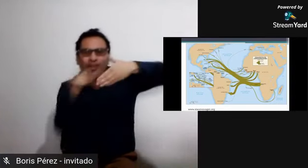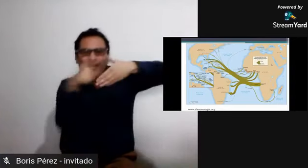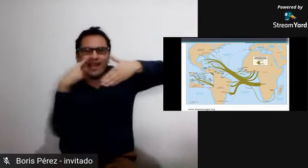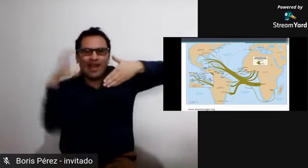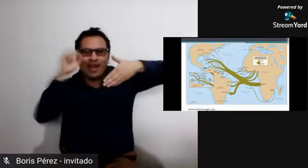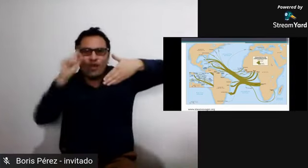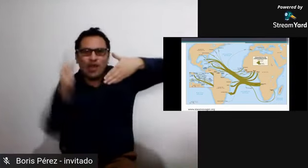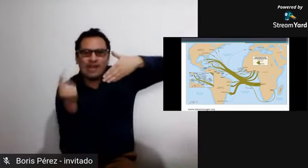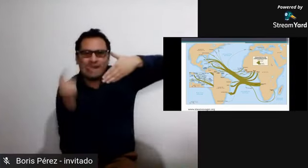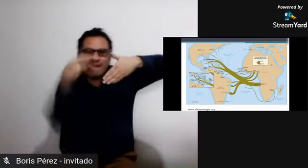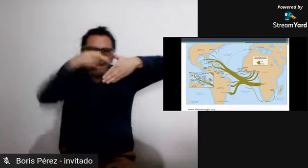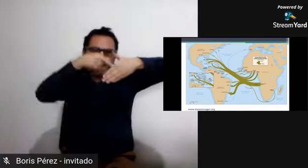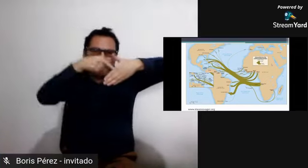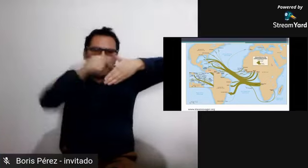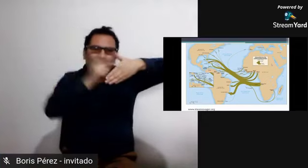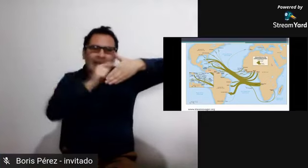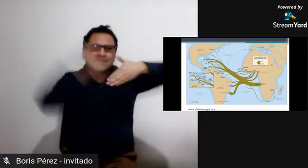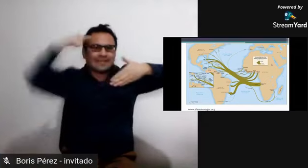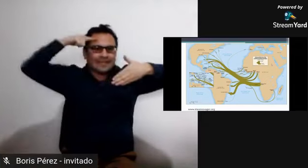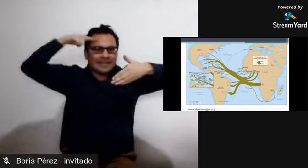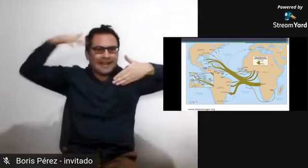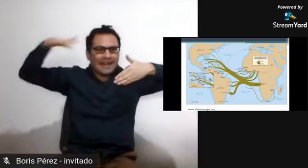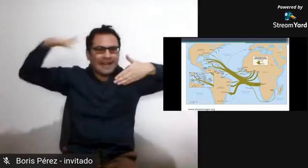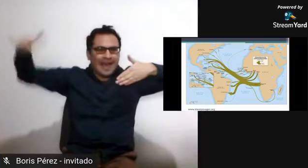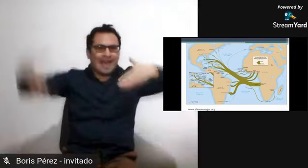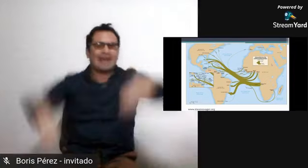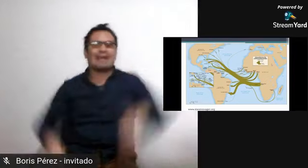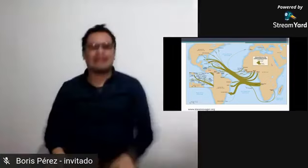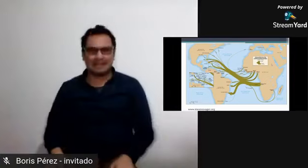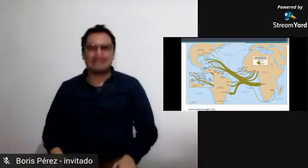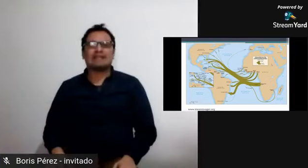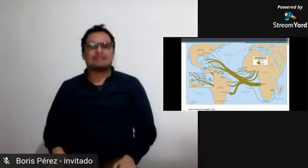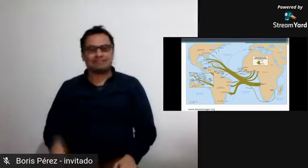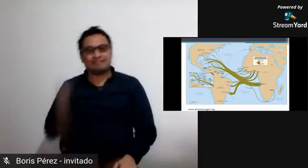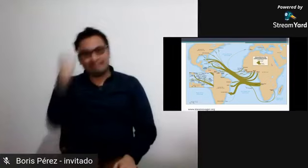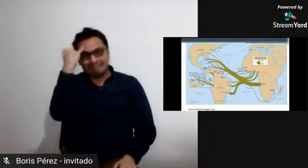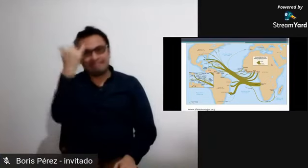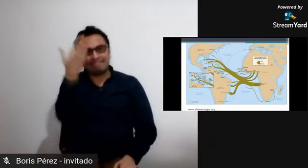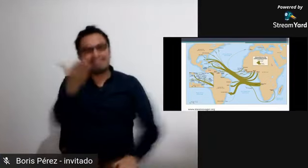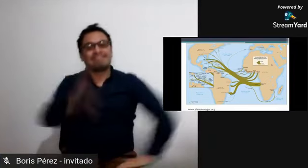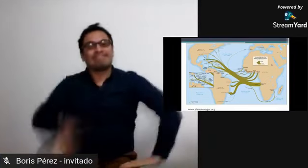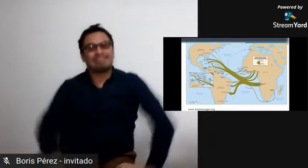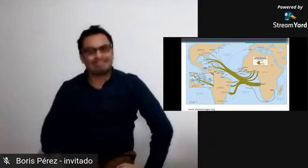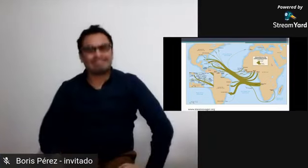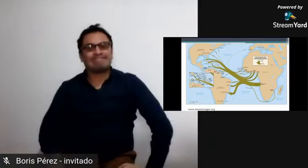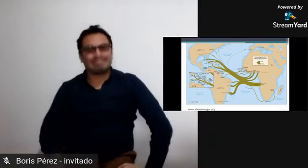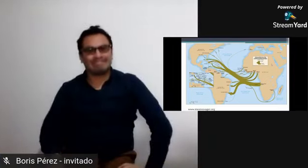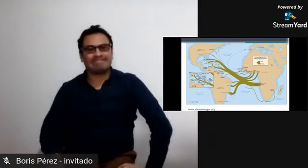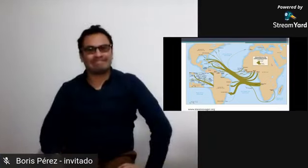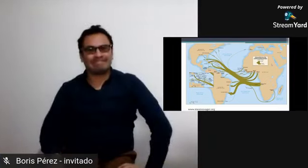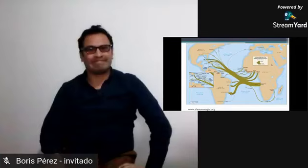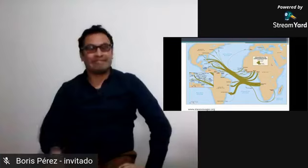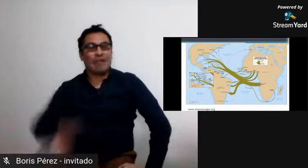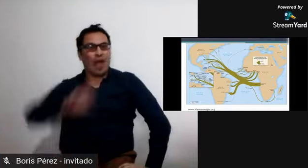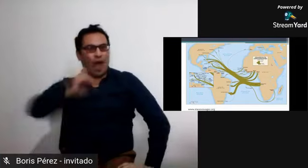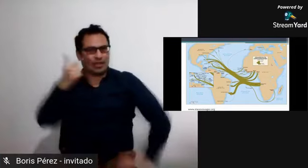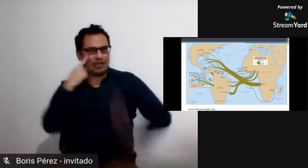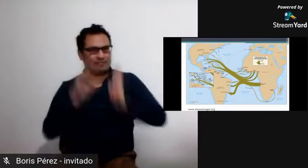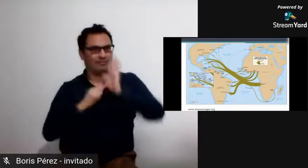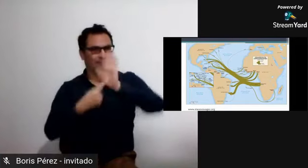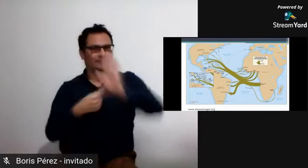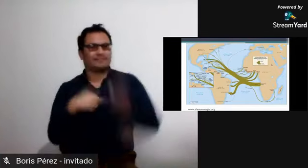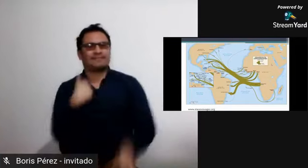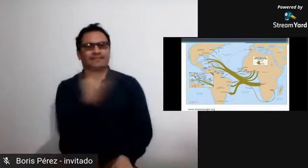y en todas estas islas del caribe especialmente en haití en cuba y en brasil es donde hay un mayor número